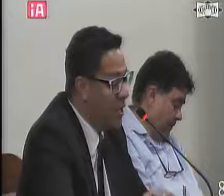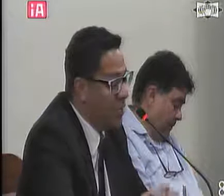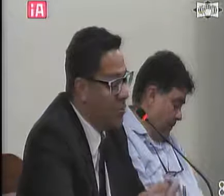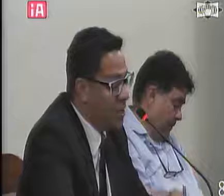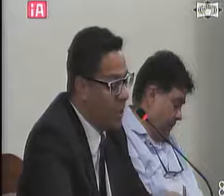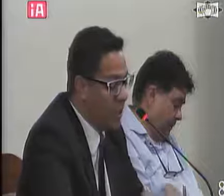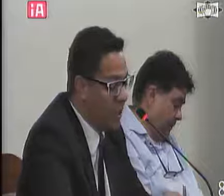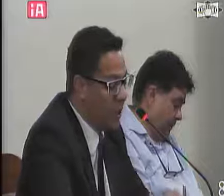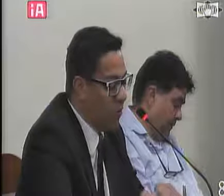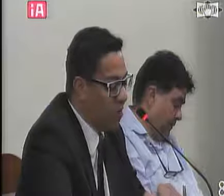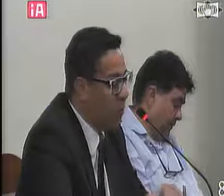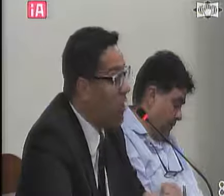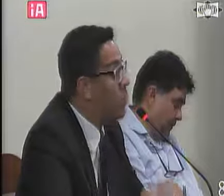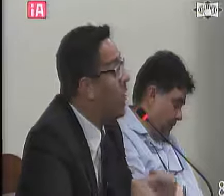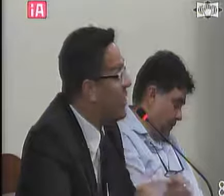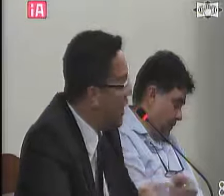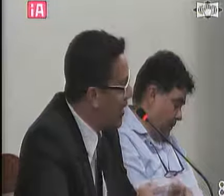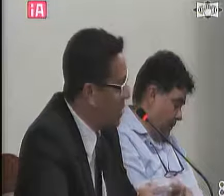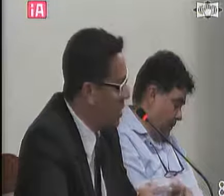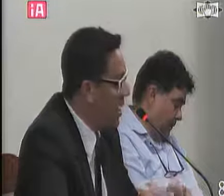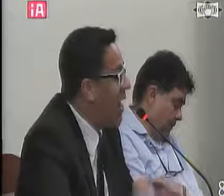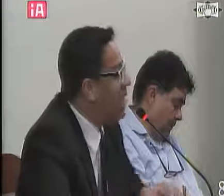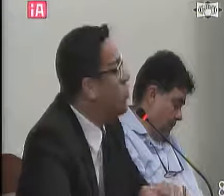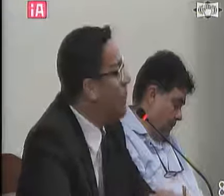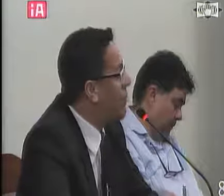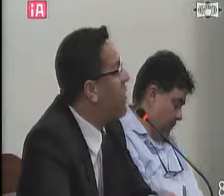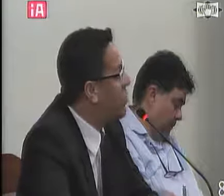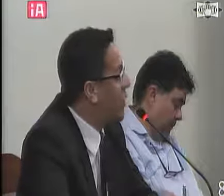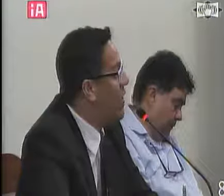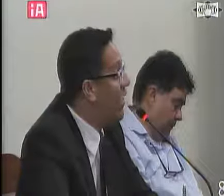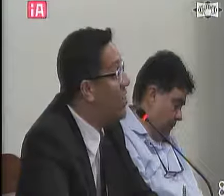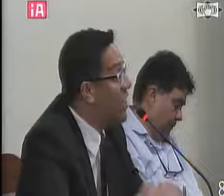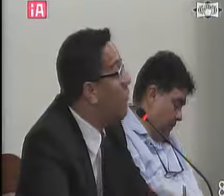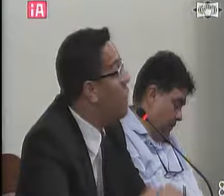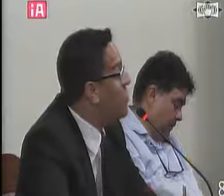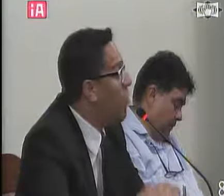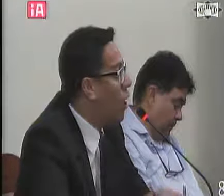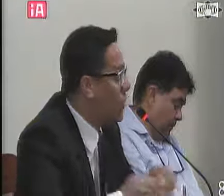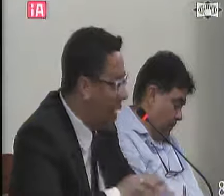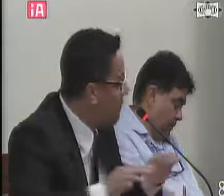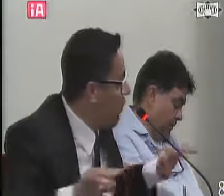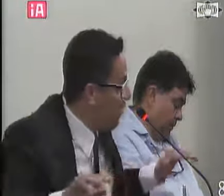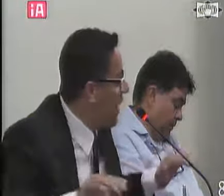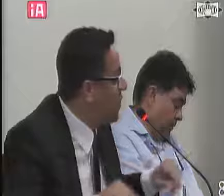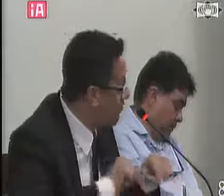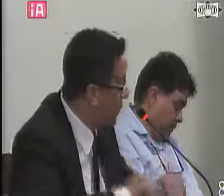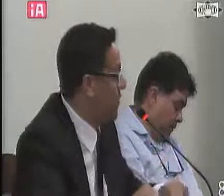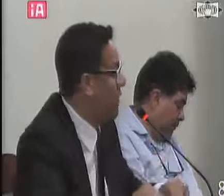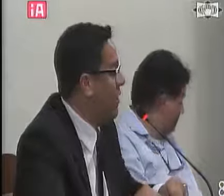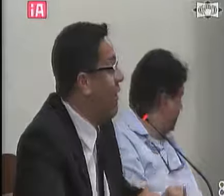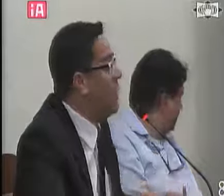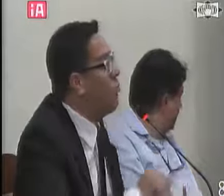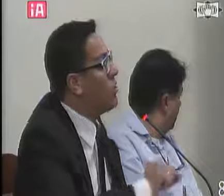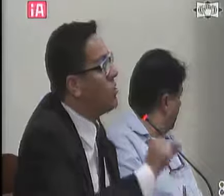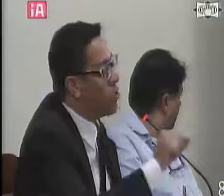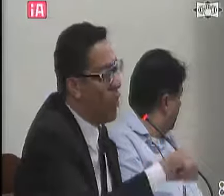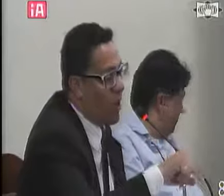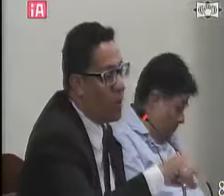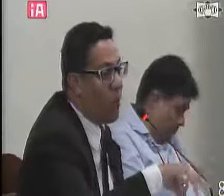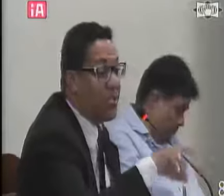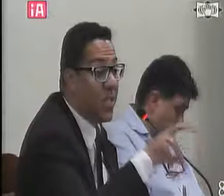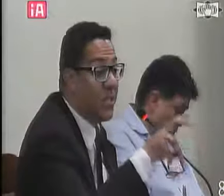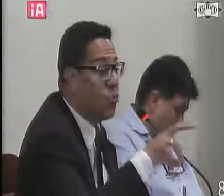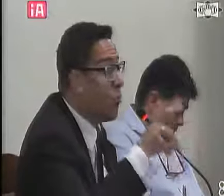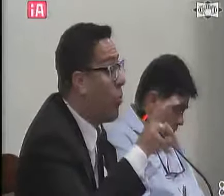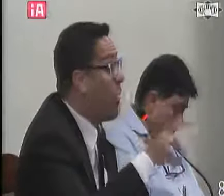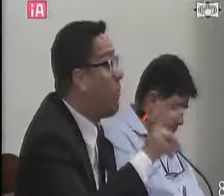e eu digo que uma das maiores qualidades é a questão da merenda de qualidade que eu vi de louco ninguém me falou nada eu vi em muitas escolas